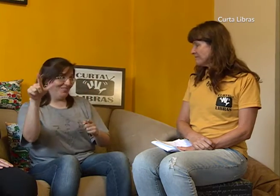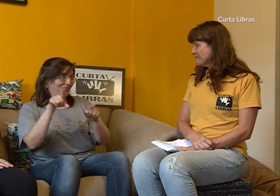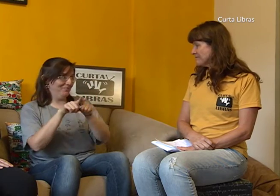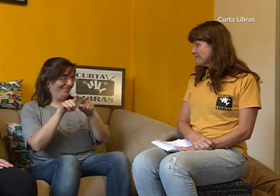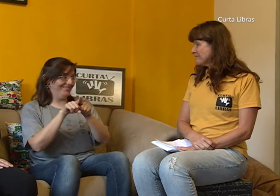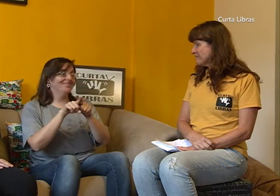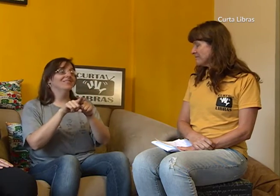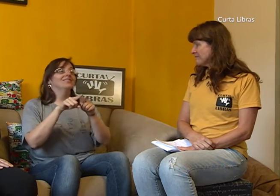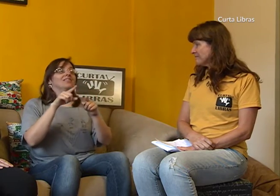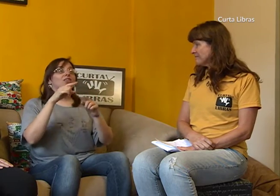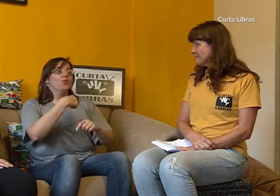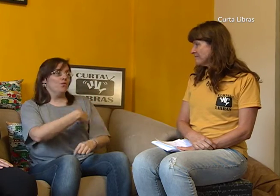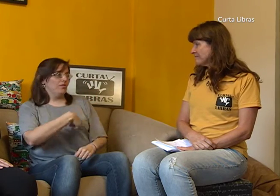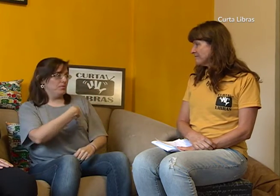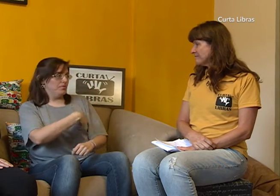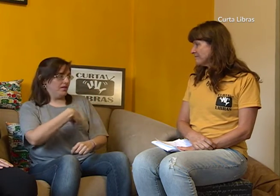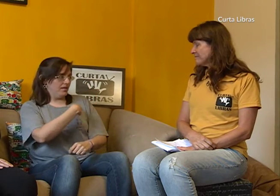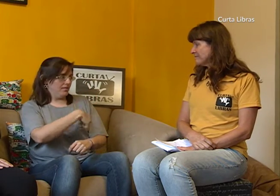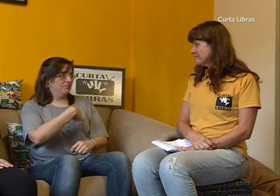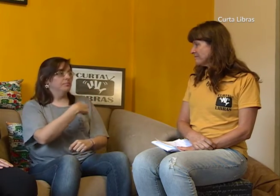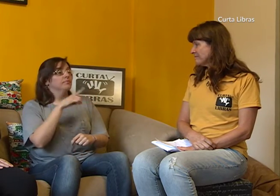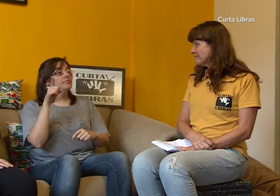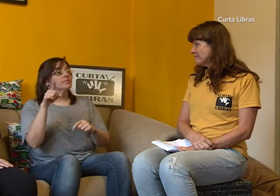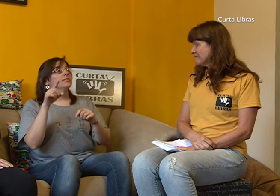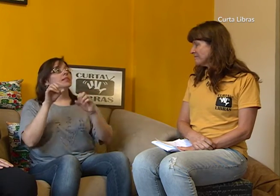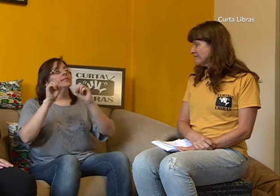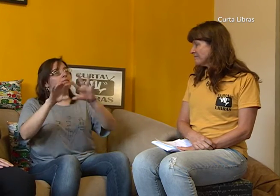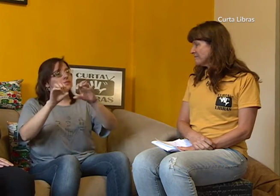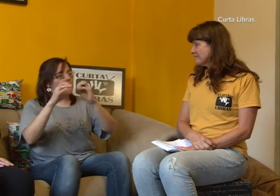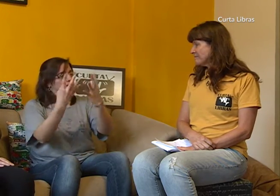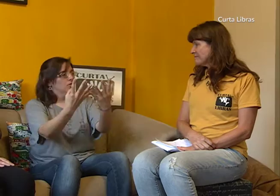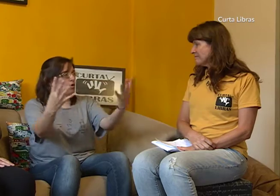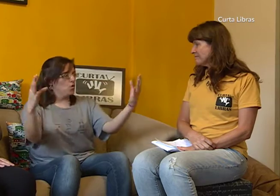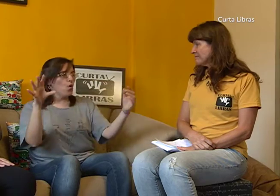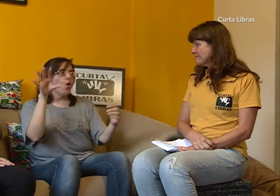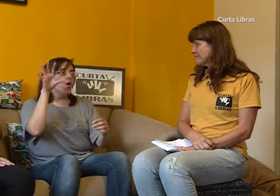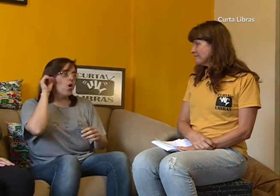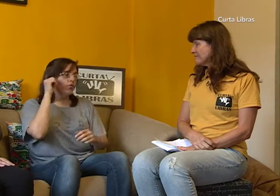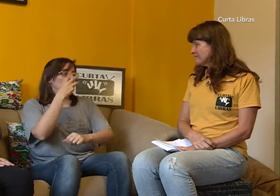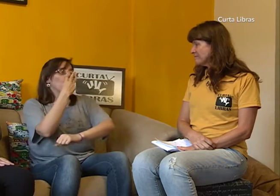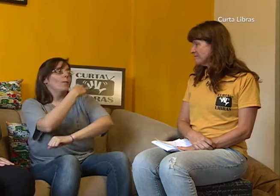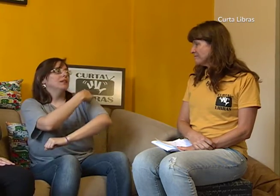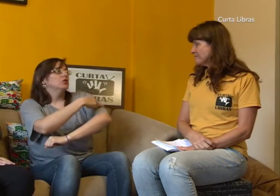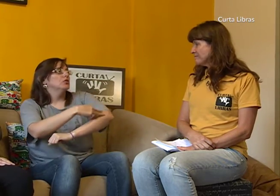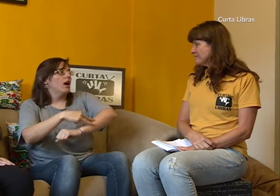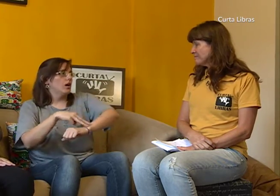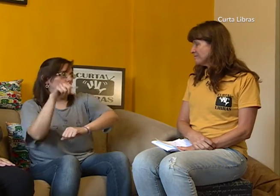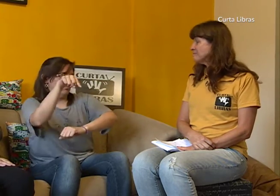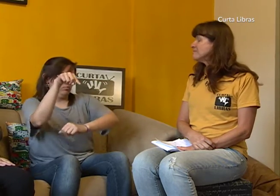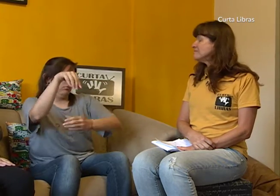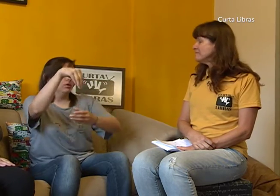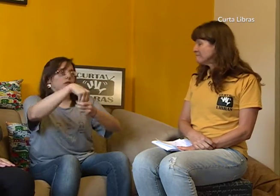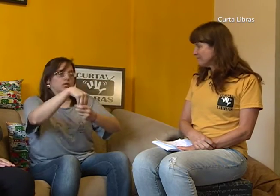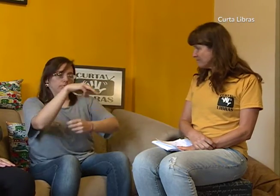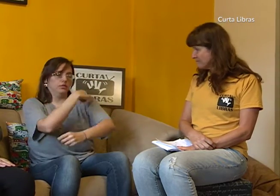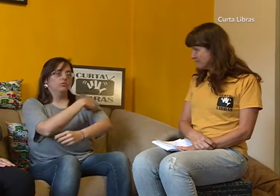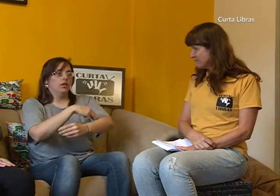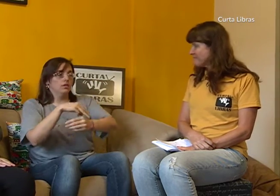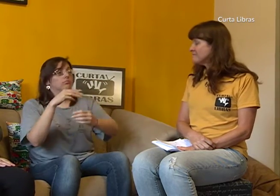voltado para as crianças. Eu também atuo em outra escola, no Olavo Bilac, em que eu ensino a língua brasileira de sinais para os